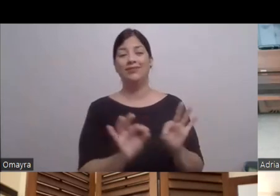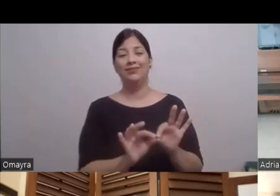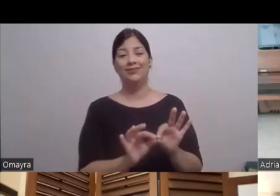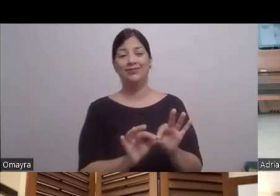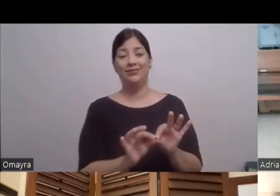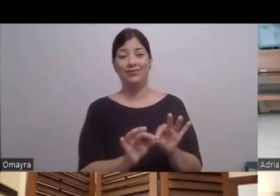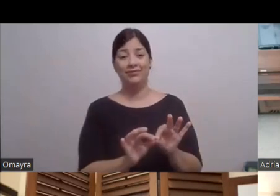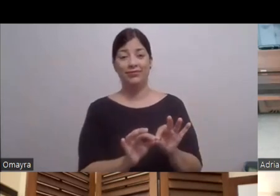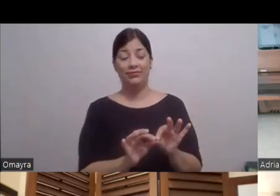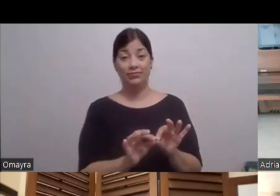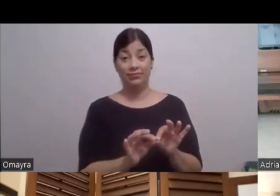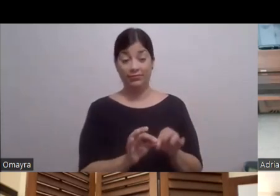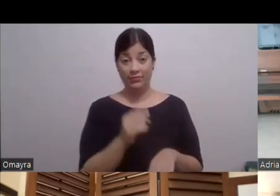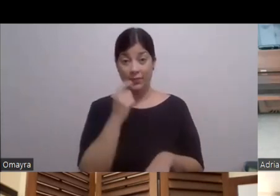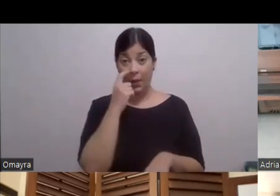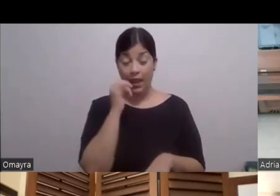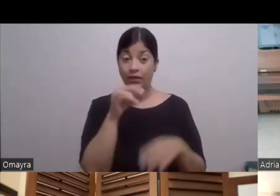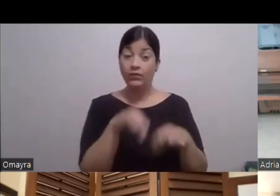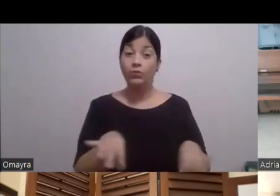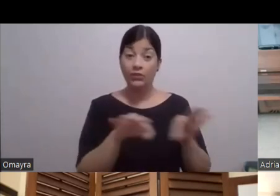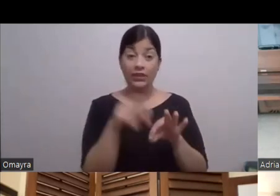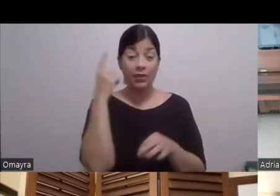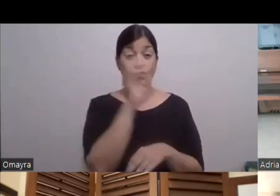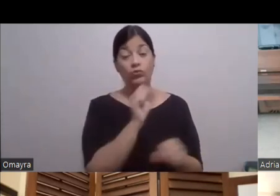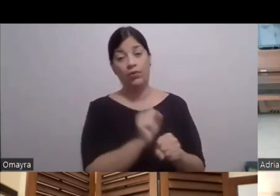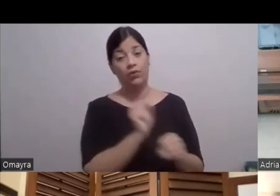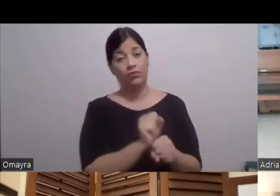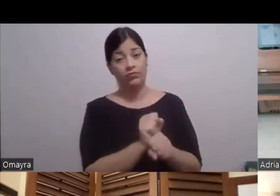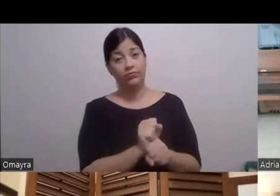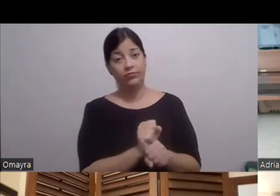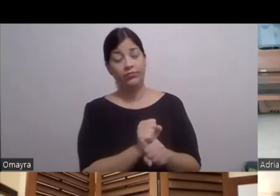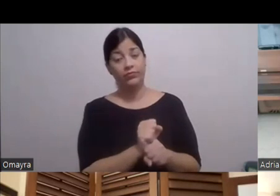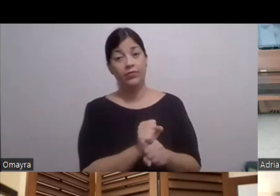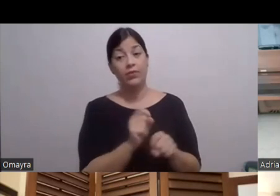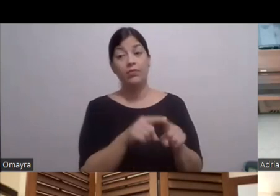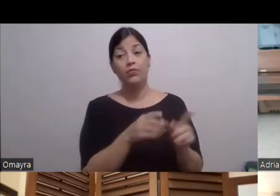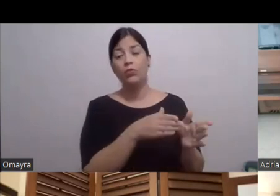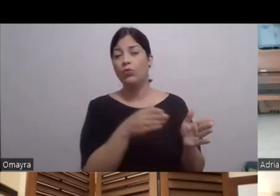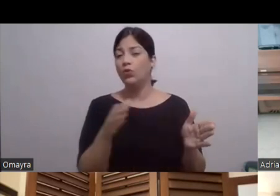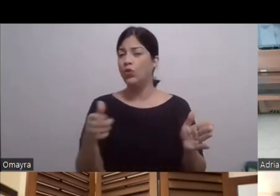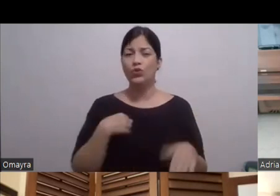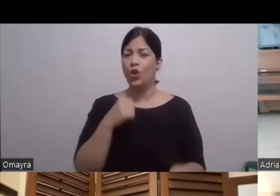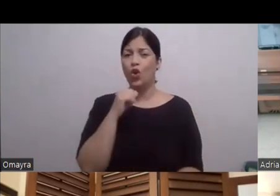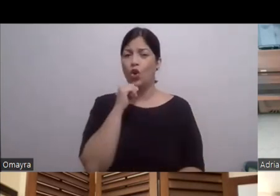importancia Y a tu trabajo Y pues Pero por otro lado Yo no me he metido En su proceso Porque no me lo ha